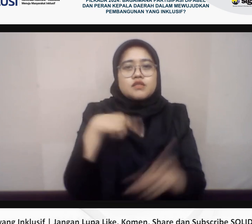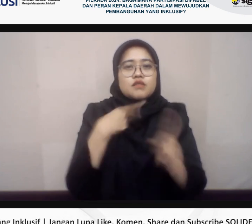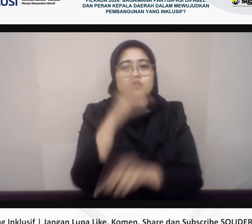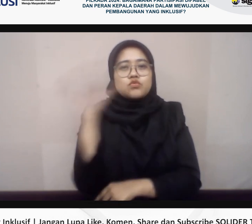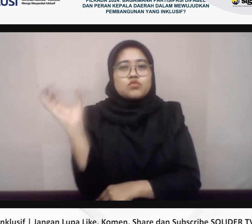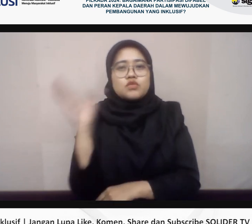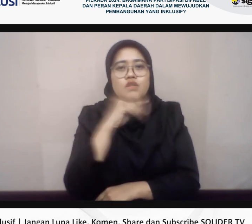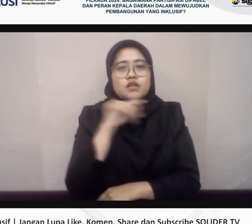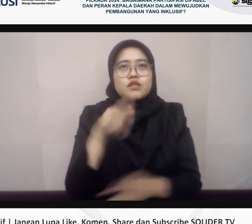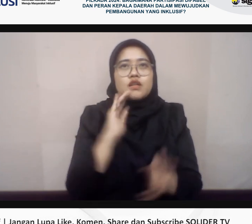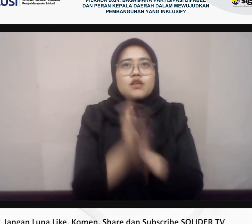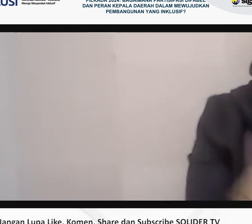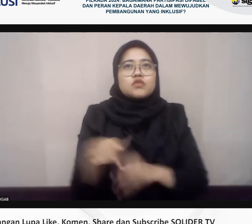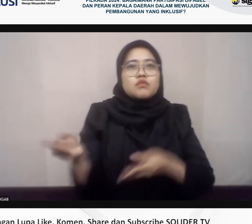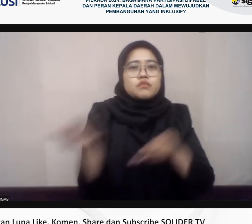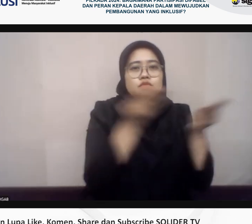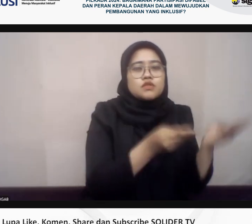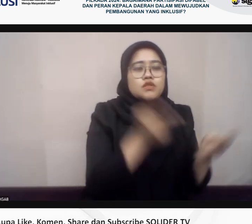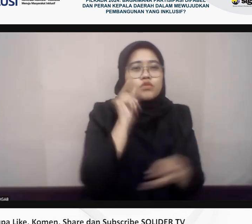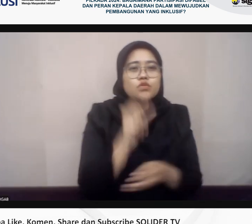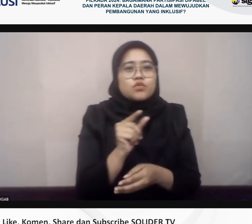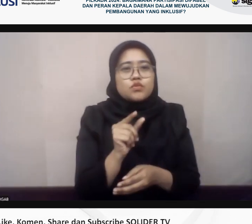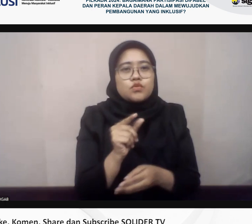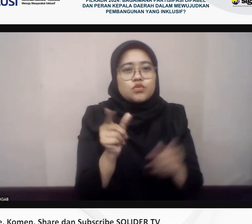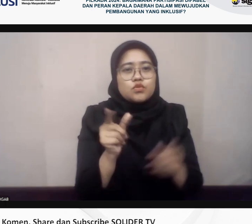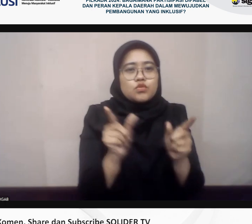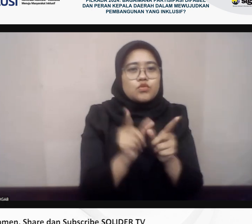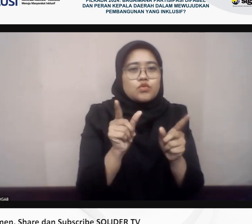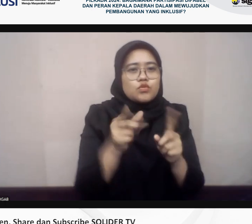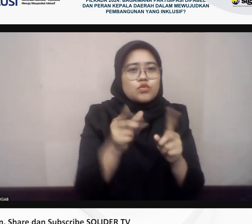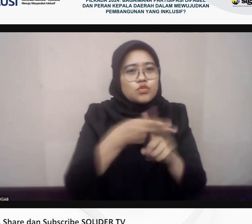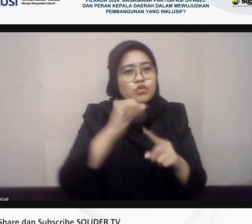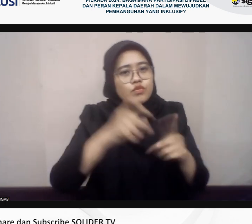Langsung saja saya persilahkan untuk Mbak Vidya untuk menyampaikan.